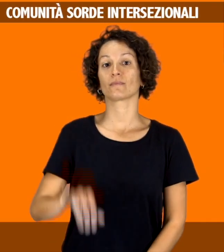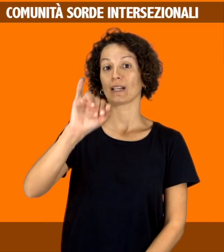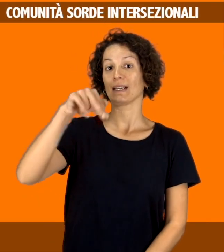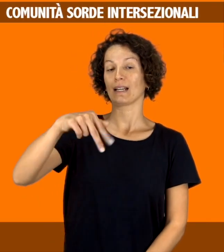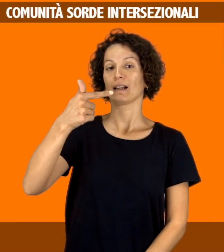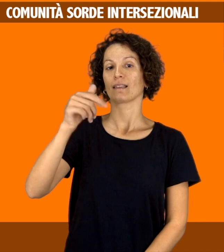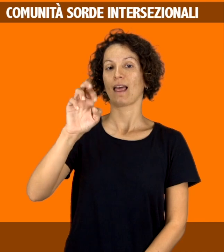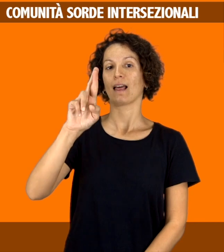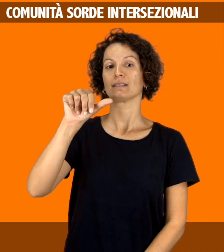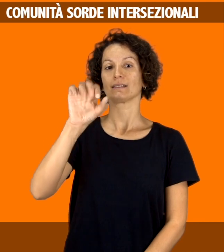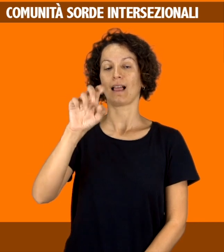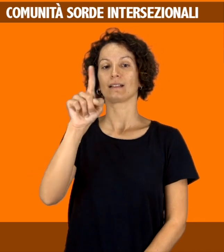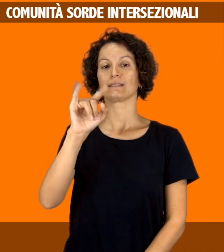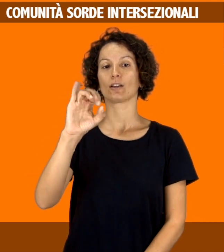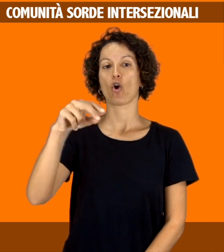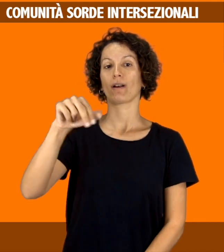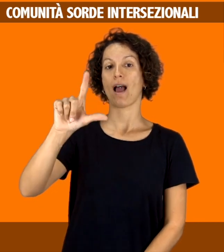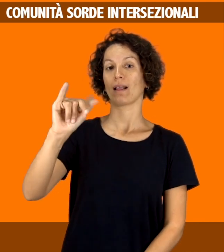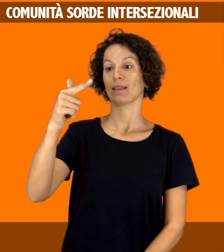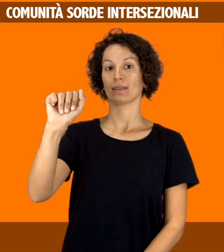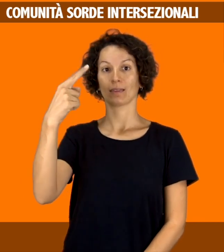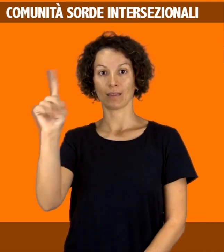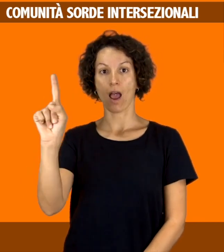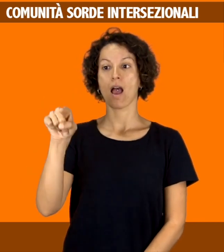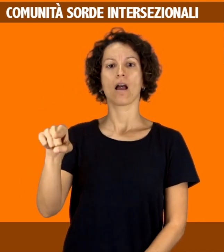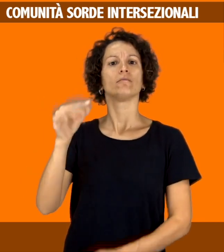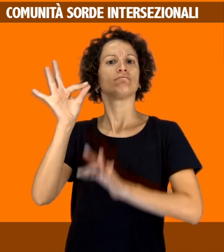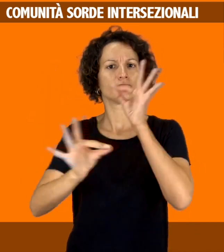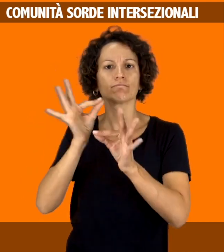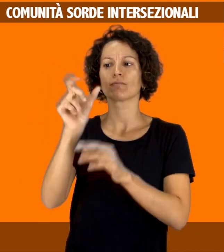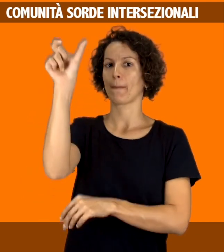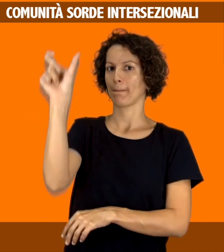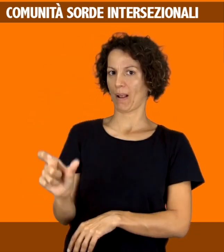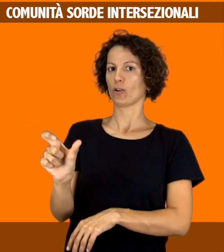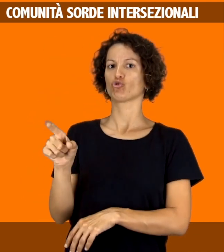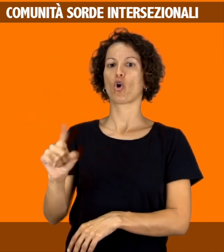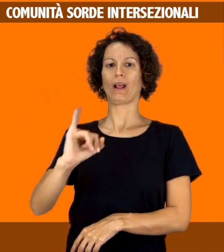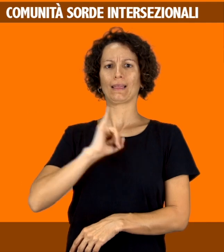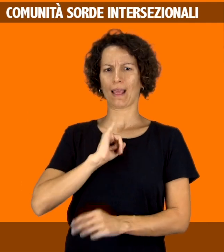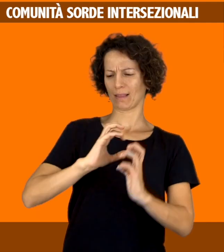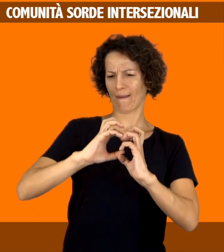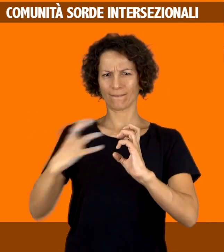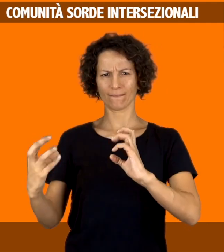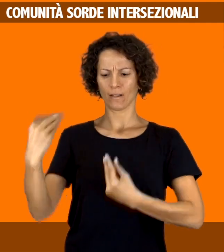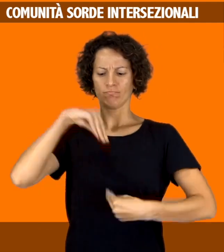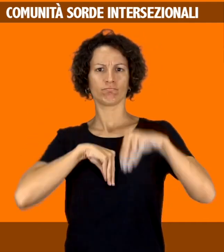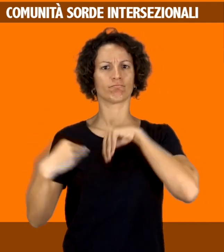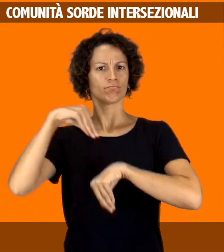L'intersezionalità è un termine per descrivere la sovrapposizione di diverse identità sociali nella